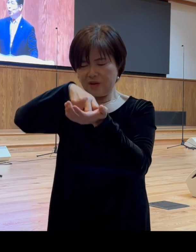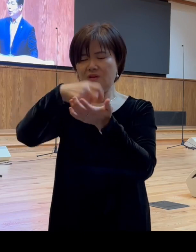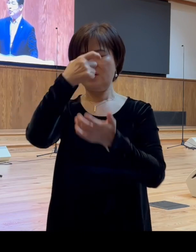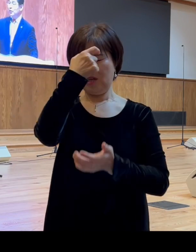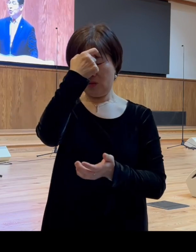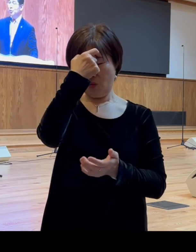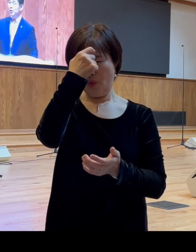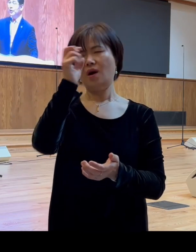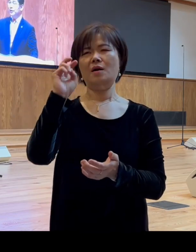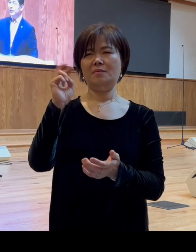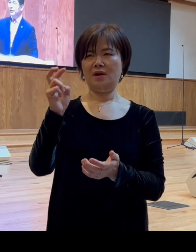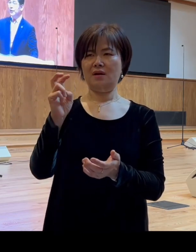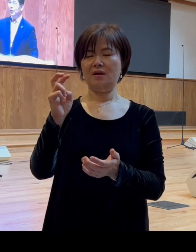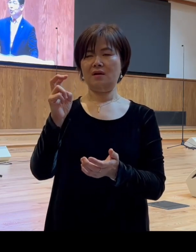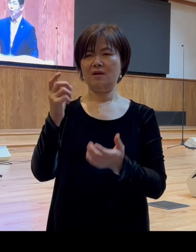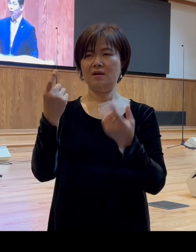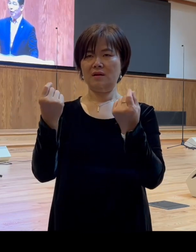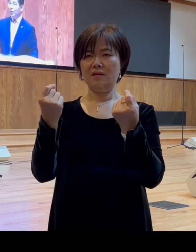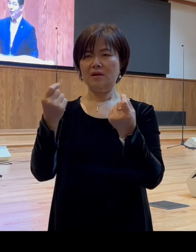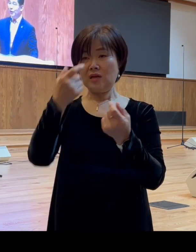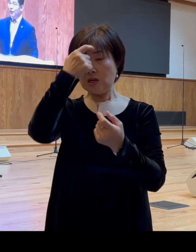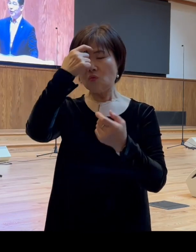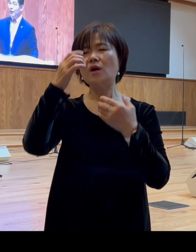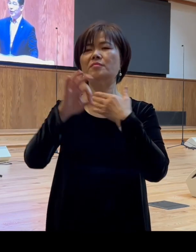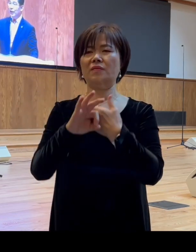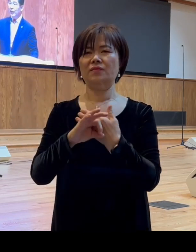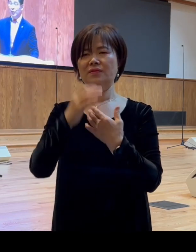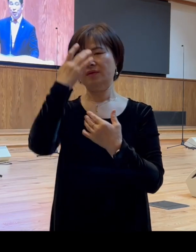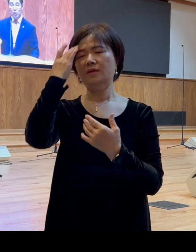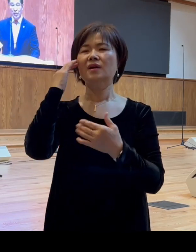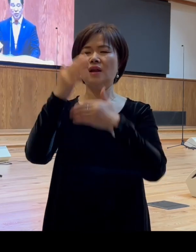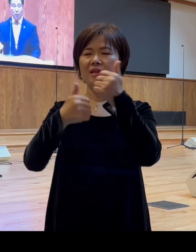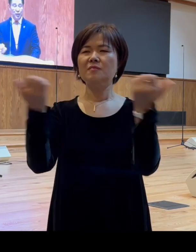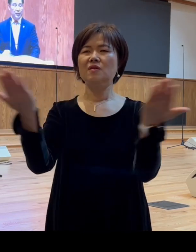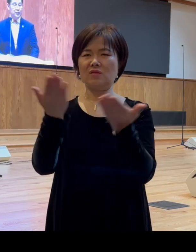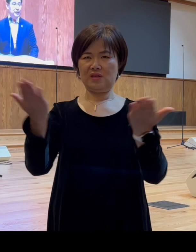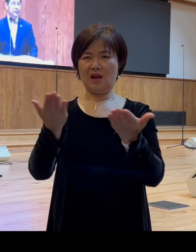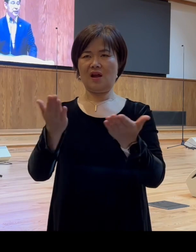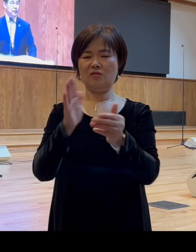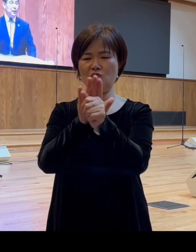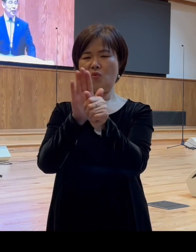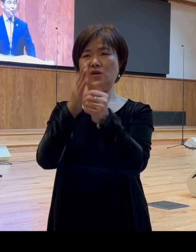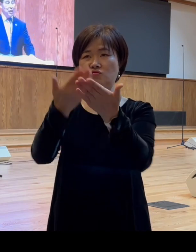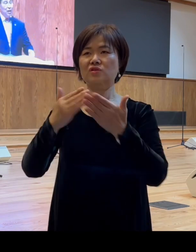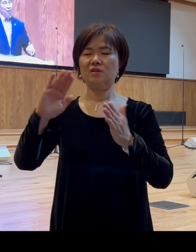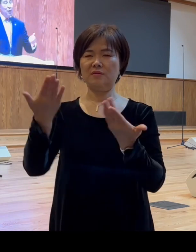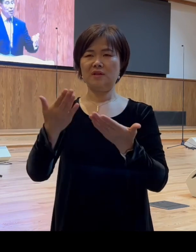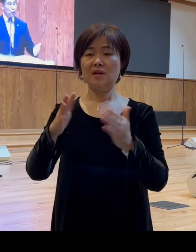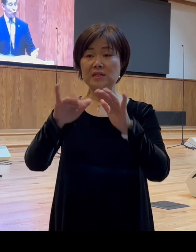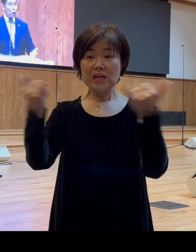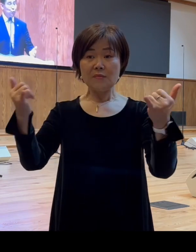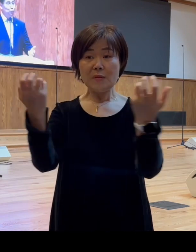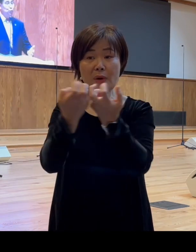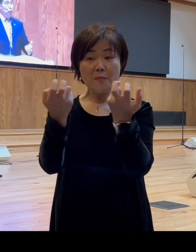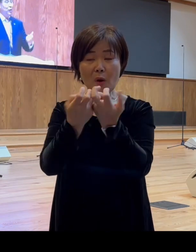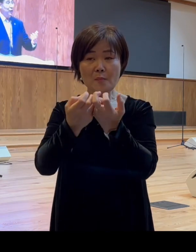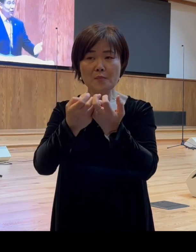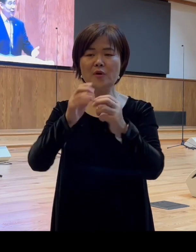것입니다 그럼 기도하면 하나님이 역사하십니다 그럼 사람의 방식으로 풀어가려다 하다 보면